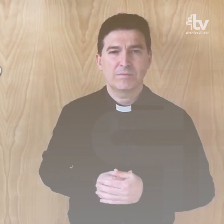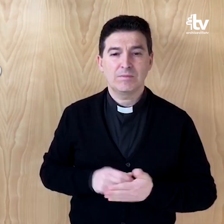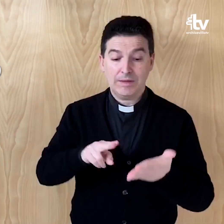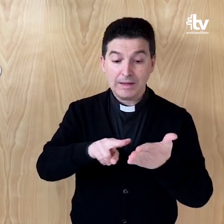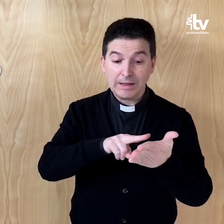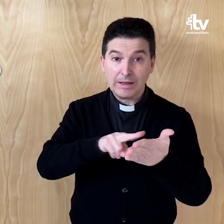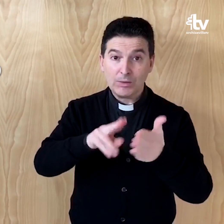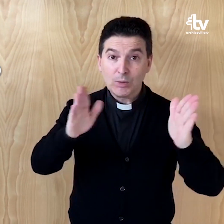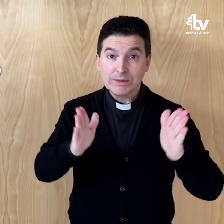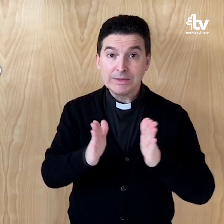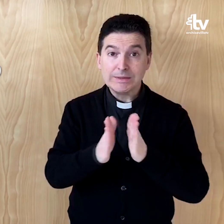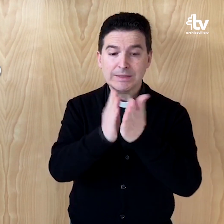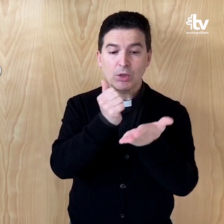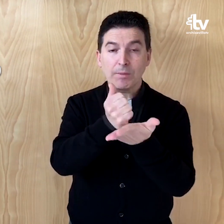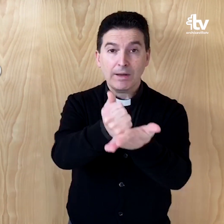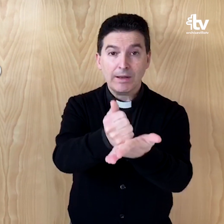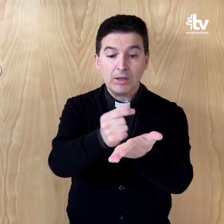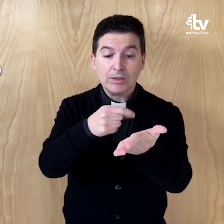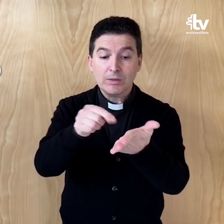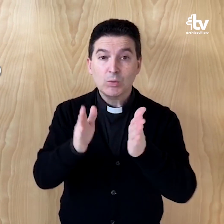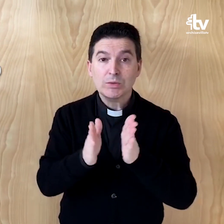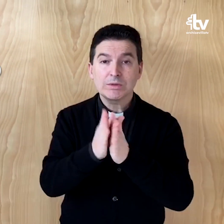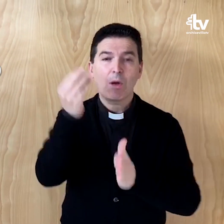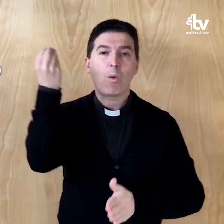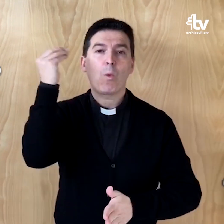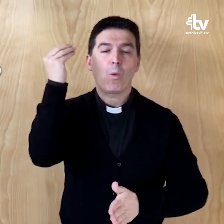Lectura del Santo Evangelio según San Juan